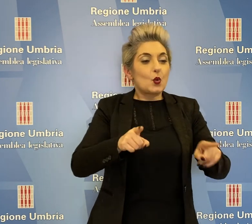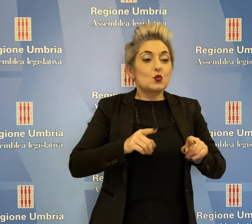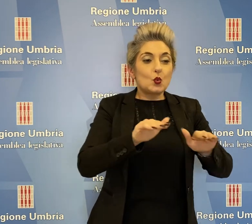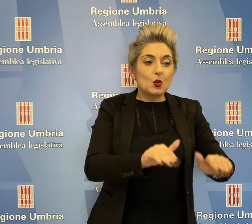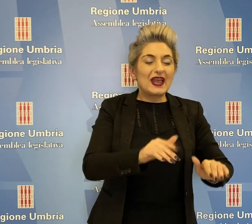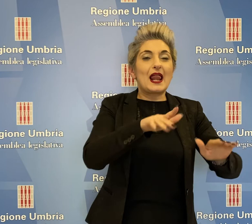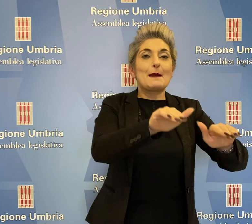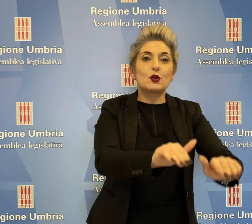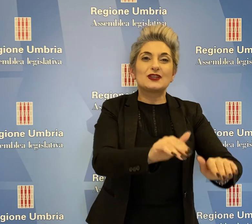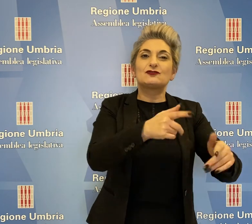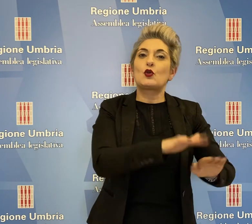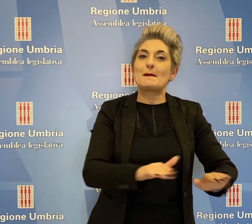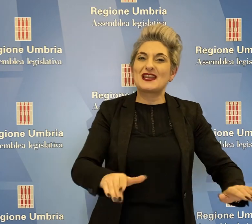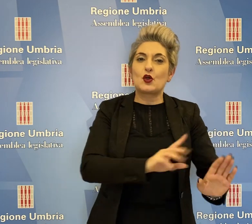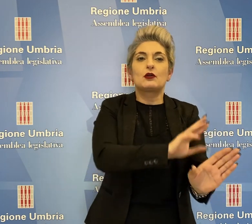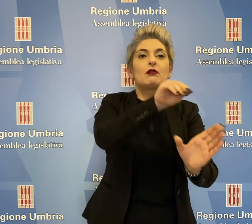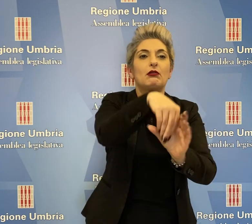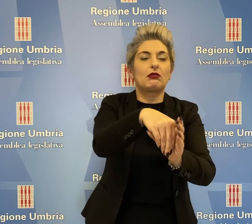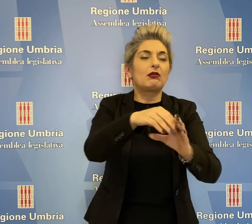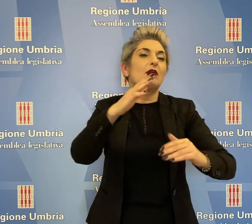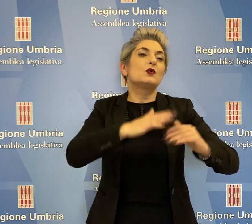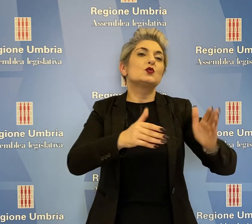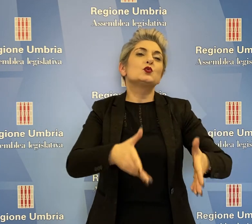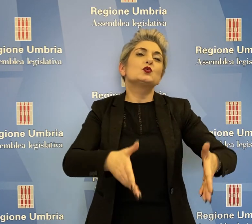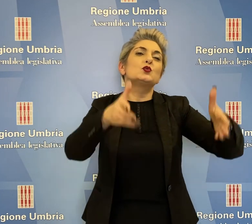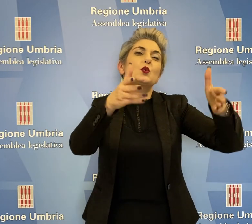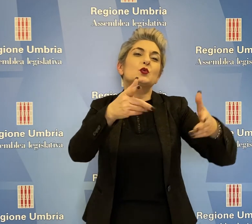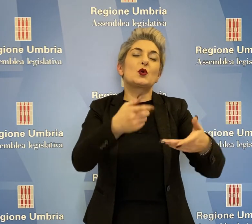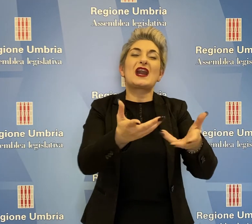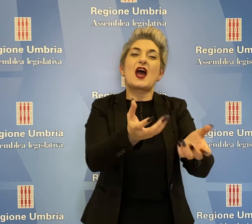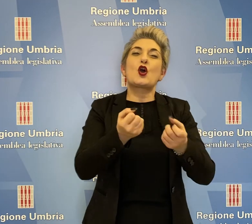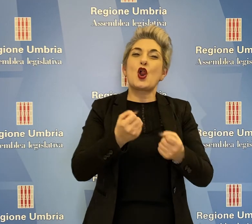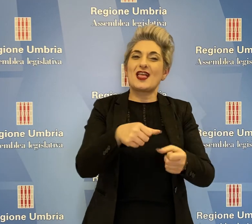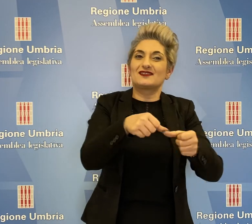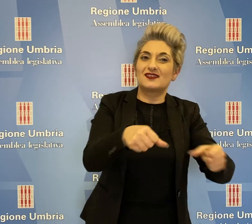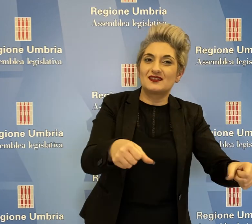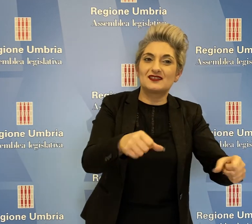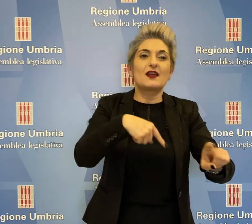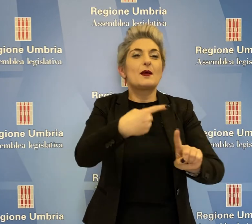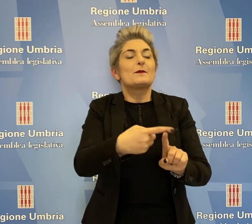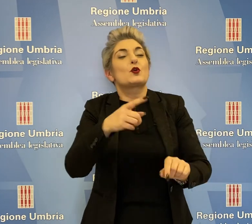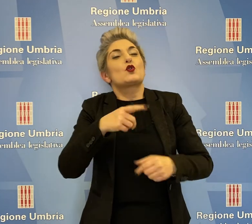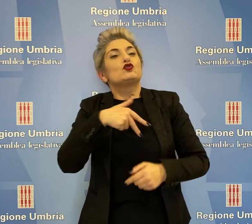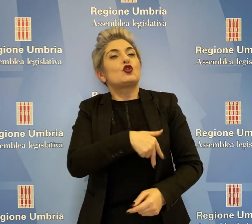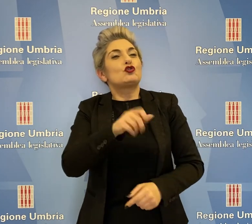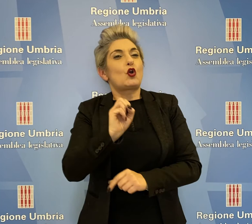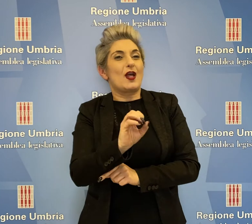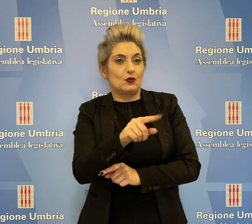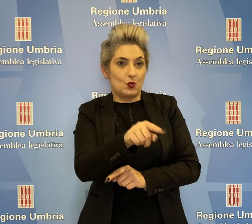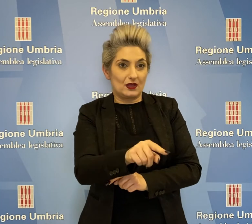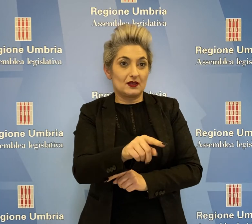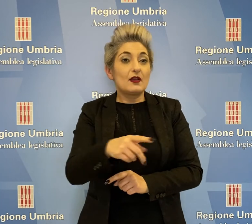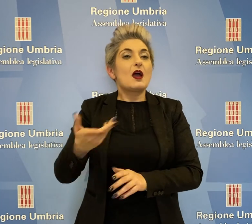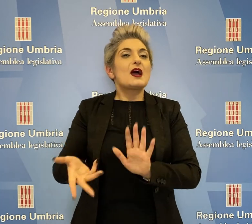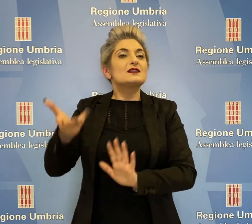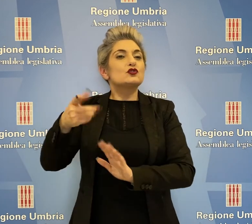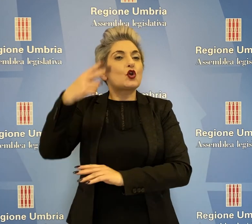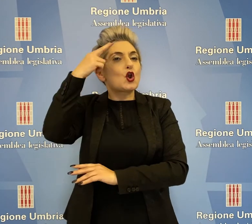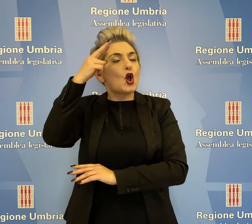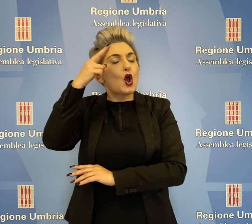minori collocati temporaneamente in strutture di accoglienza residenziale e anche socioeducative. L'assessore Coletto